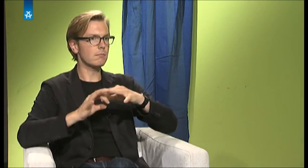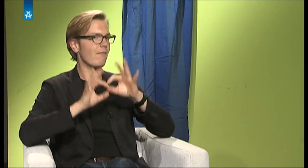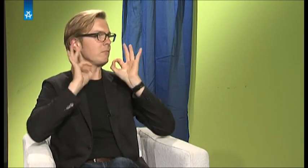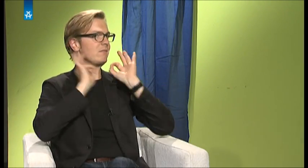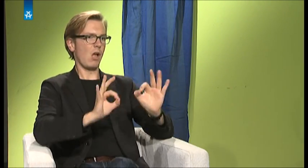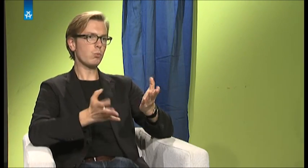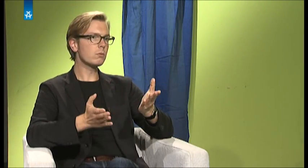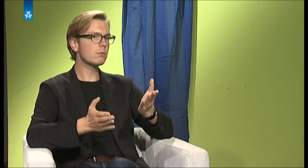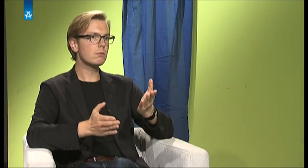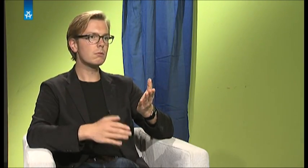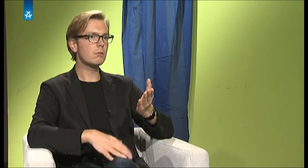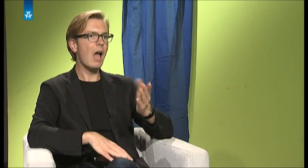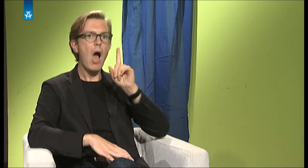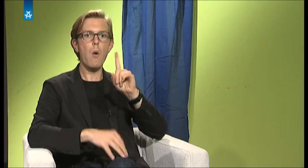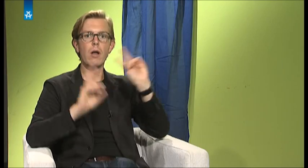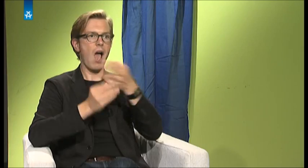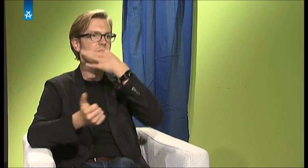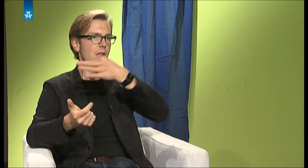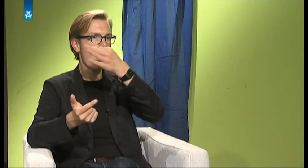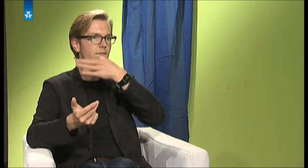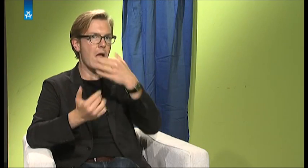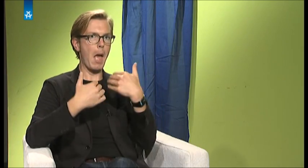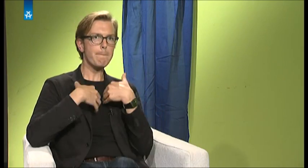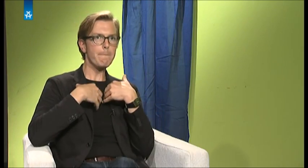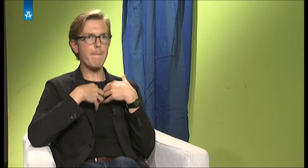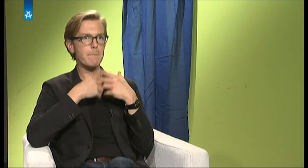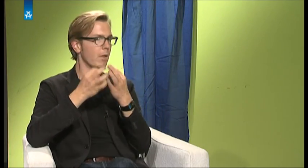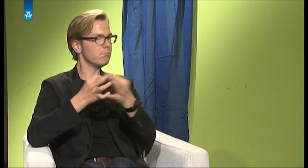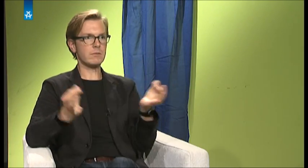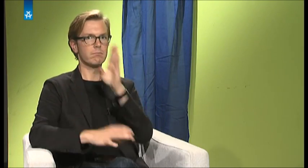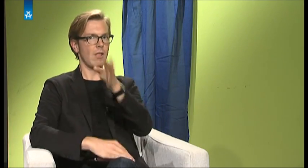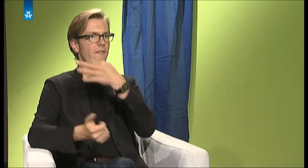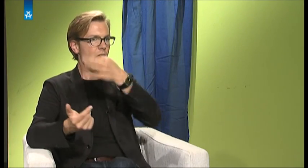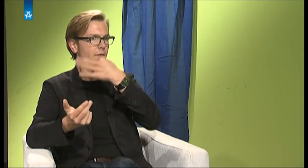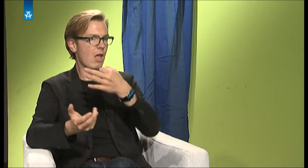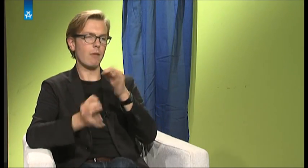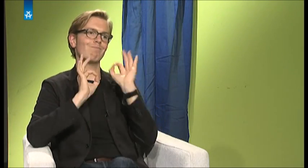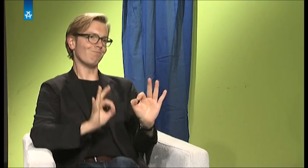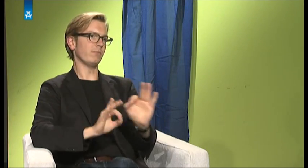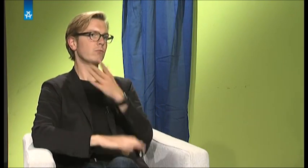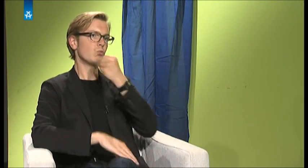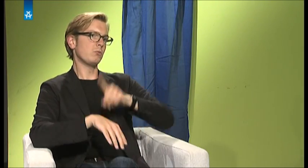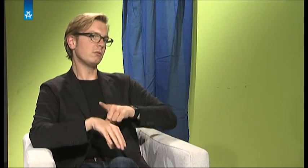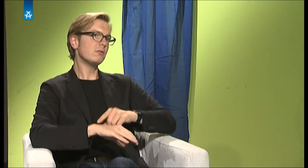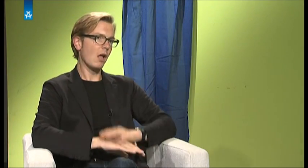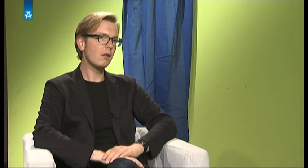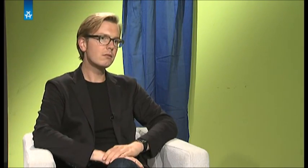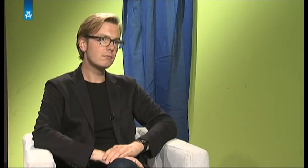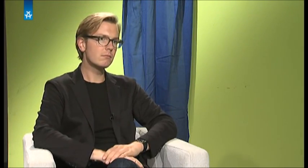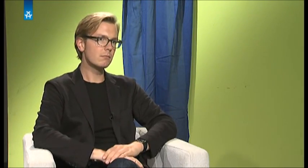Ich konnte auch gleich fragen. Ich brauchte nicht gehemmt sein, sondern ich konnte gleich auf die Leute zugehen. Das war eine ganz wunderbare Zeit. Darf ich dich kurz nochmal